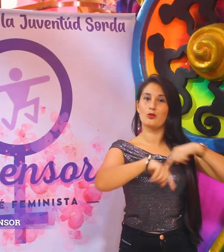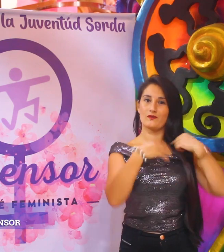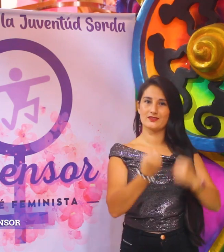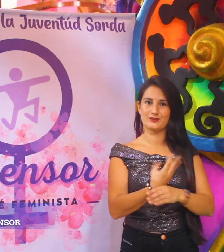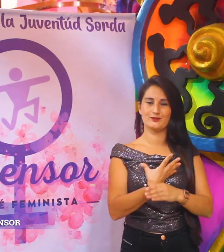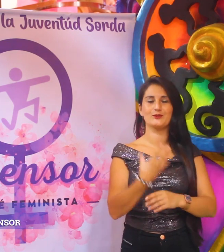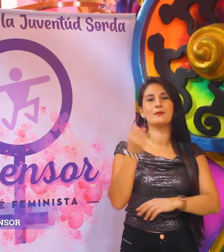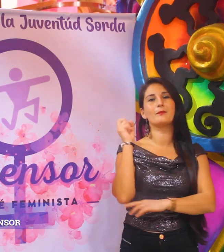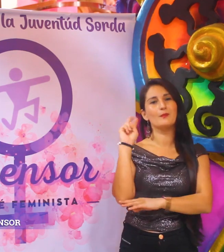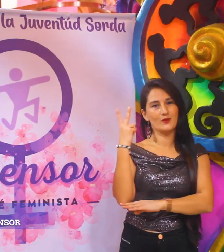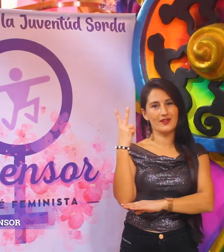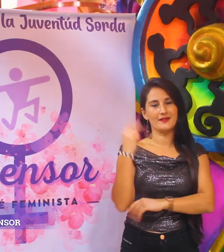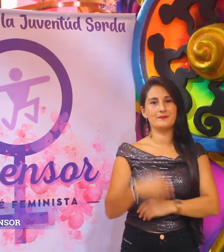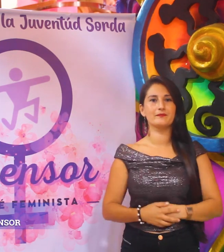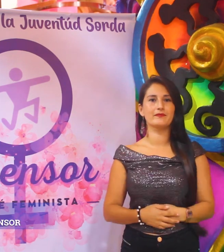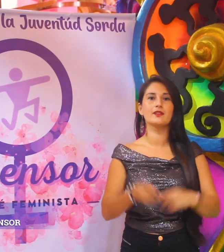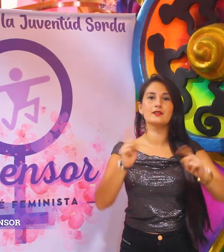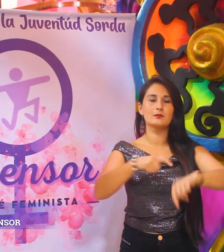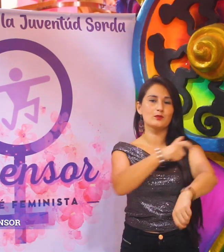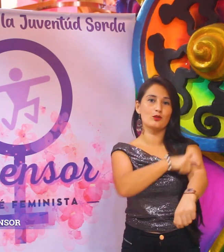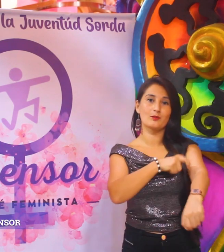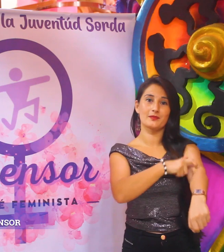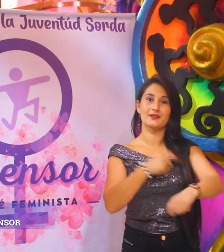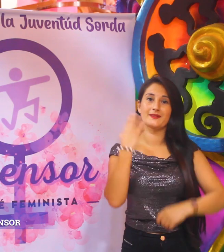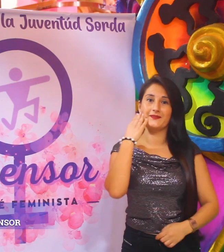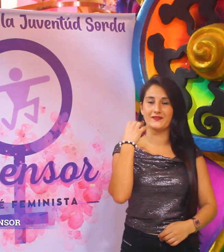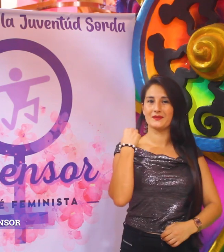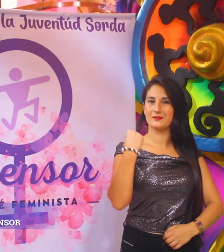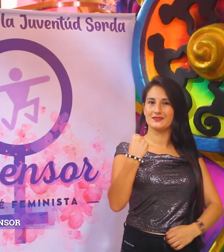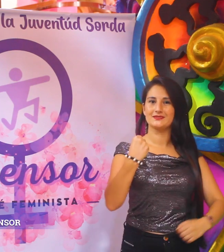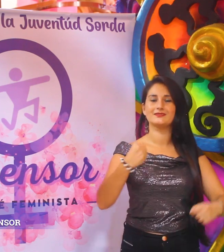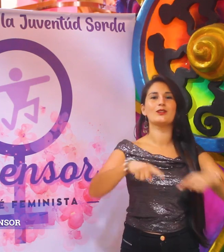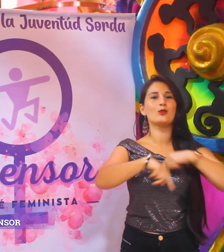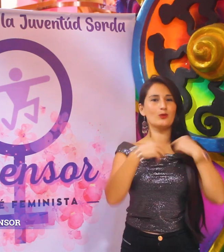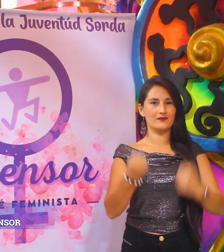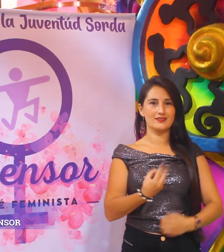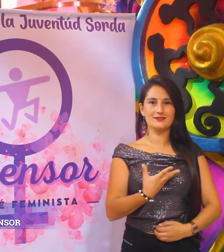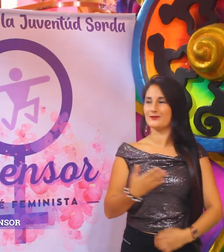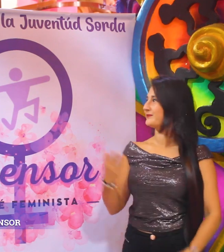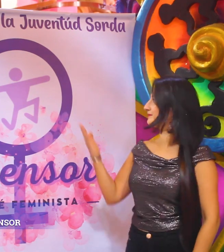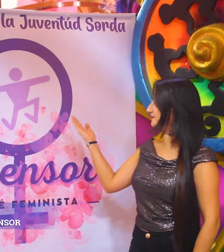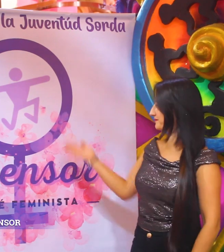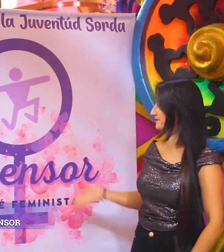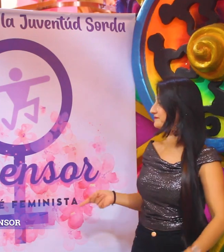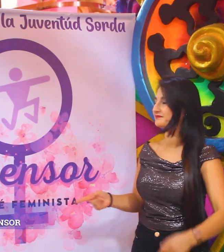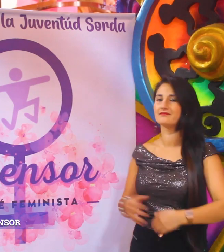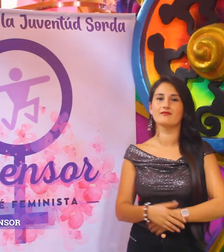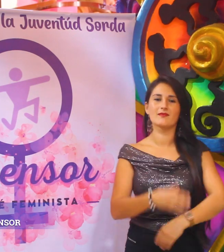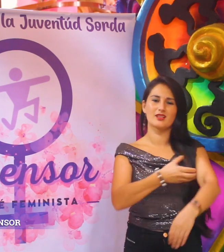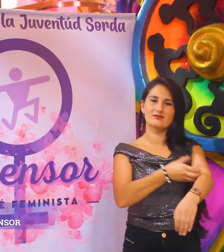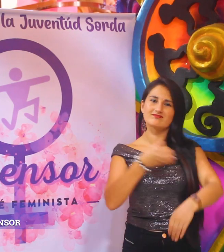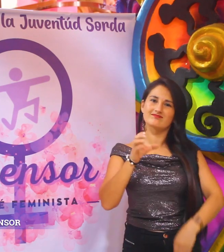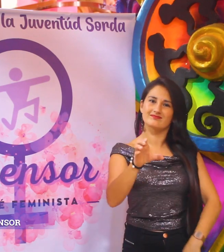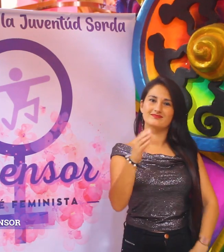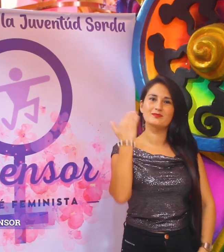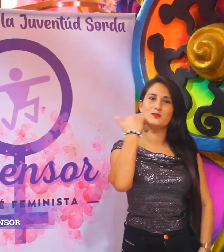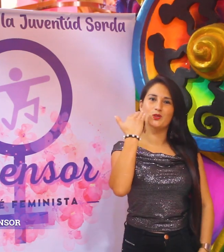vocal dentro de la Junta Directiva de JuvenSor. También pertenezco al Comité Feminista de JuvenSor. Miren. Por el